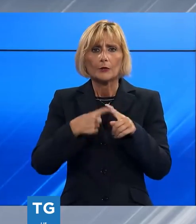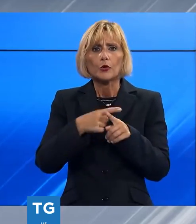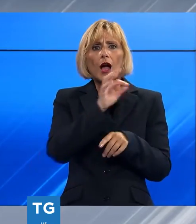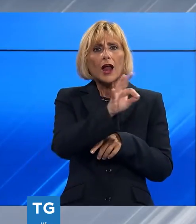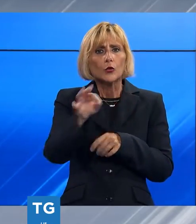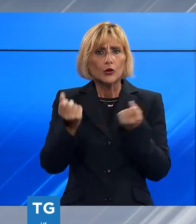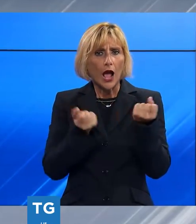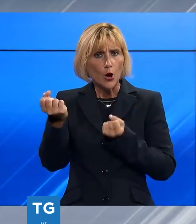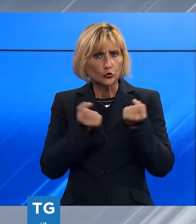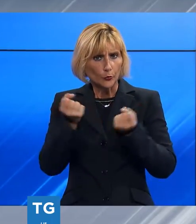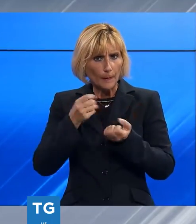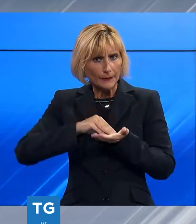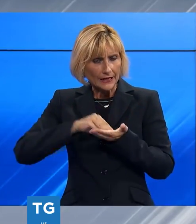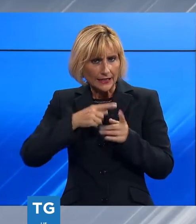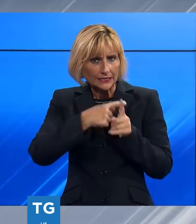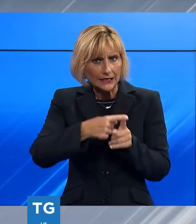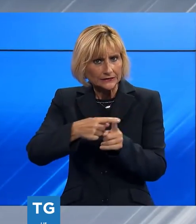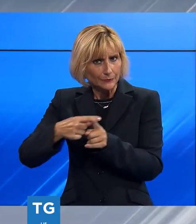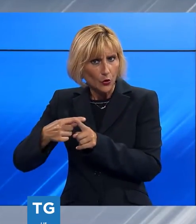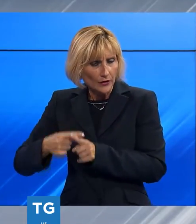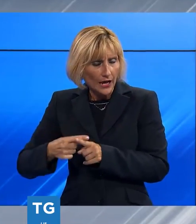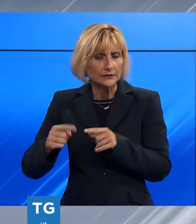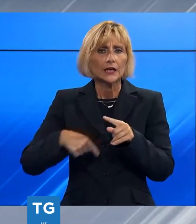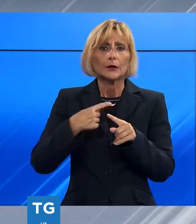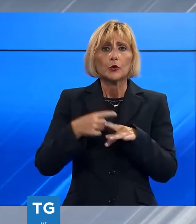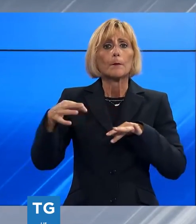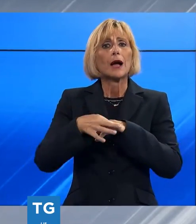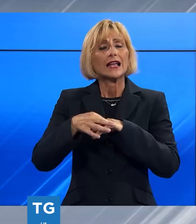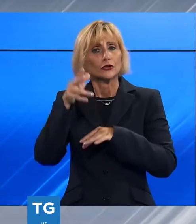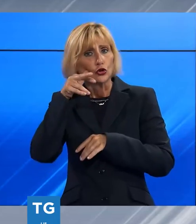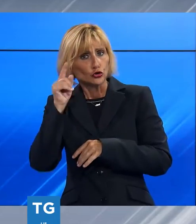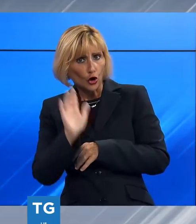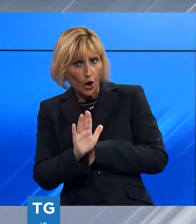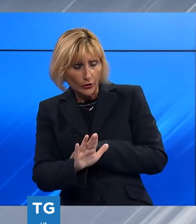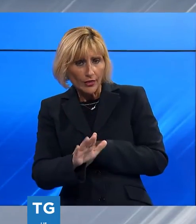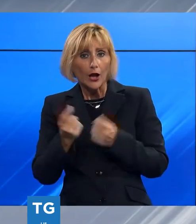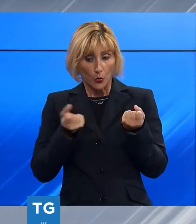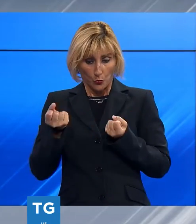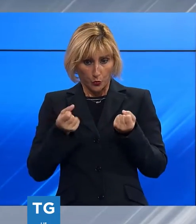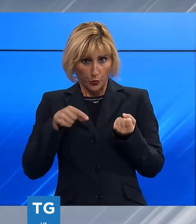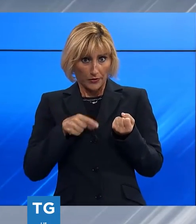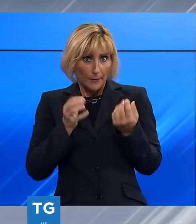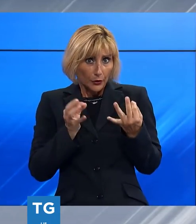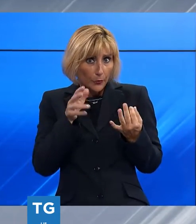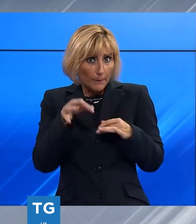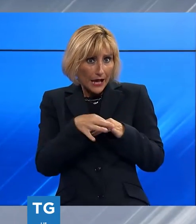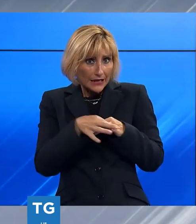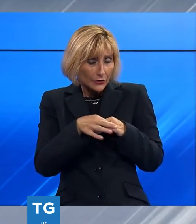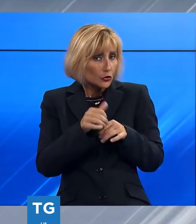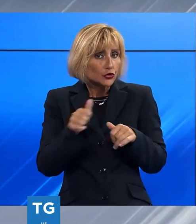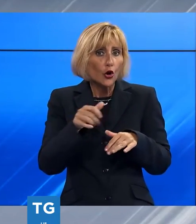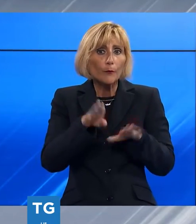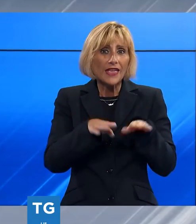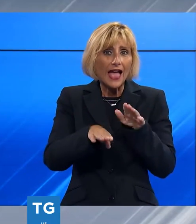automobilisti presenti al momento dell'incidente e del marito della donna che era al volante e che ha riportato una ferita ad un piede.